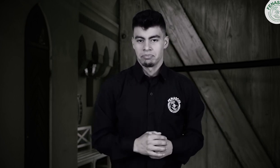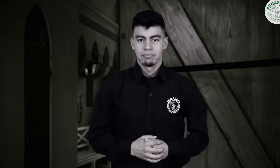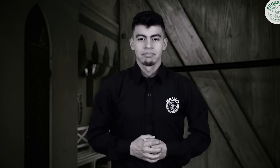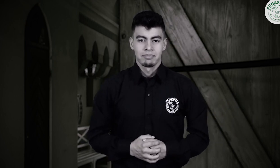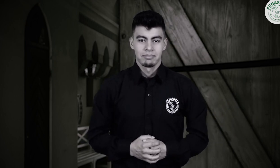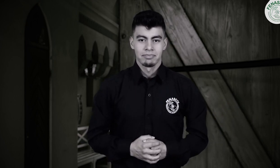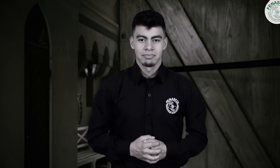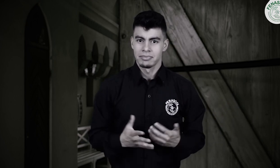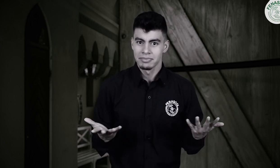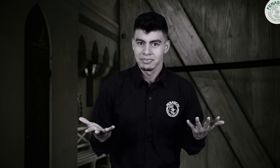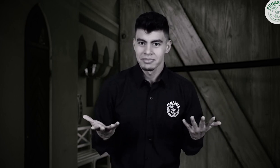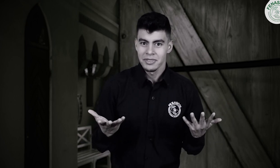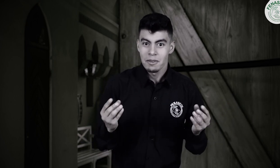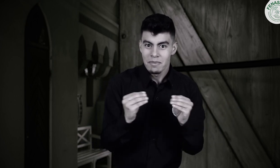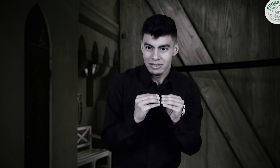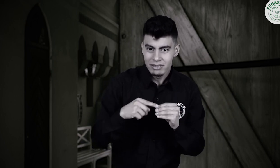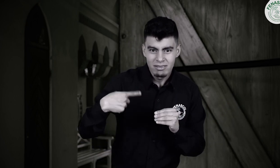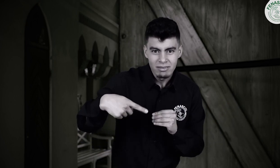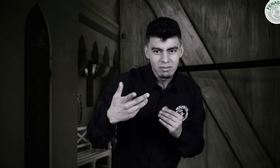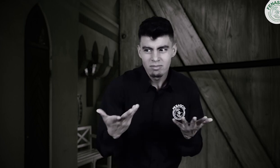¿Quieres saber qué pasó luego? ¿Ah, sí?